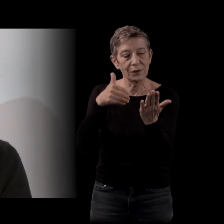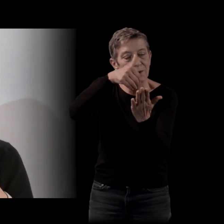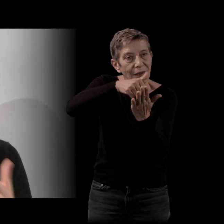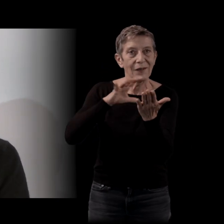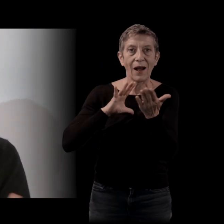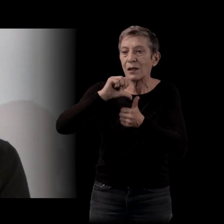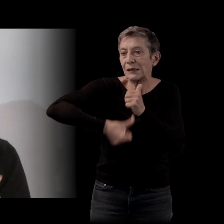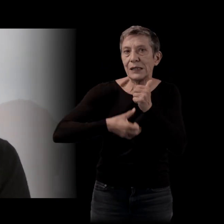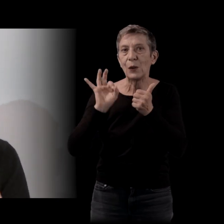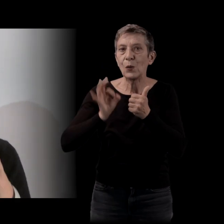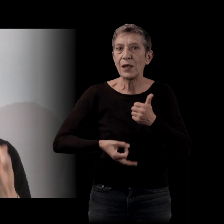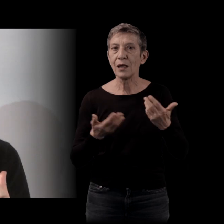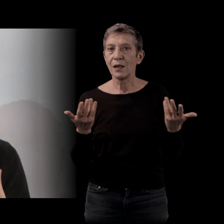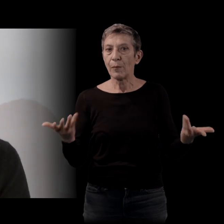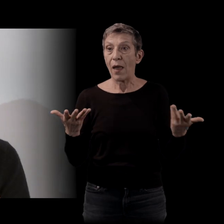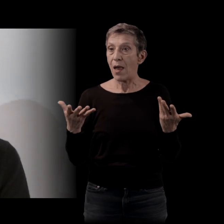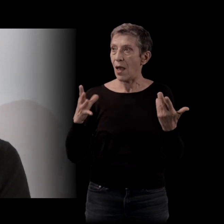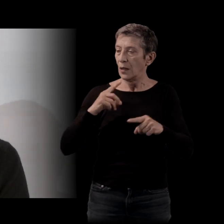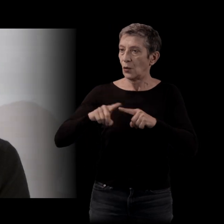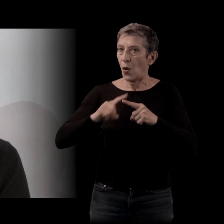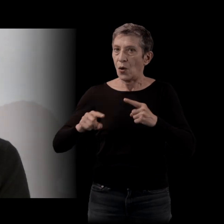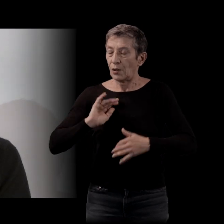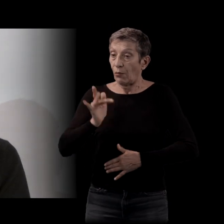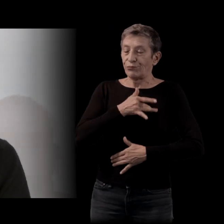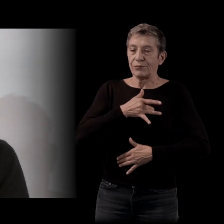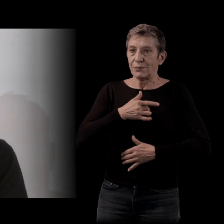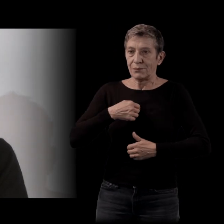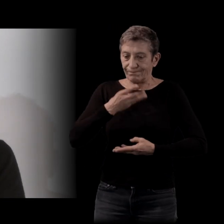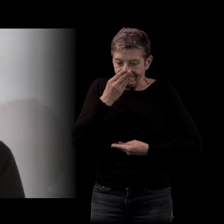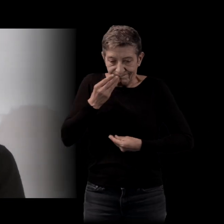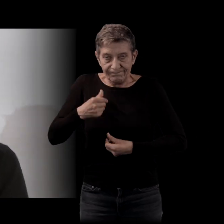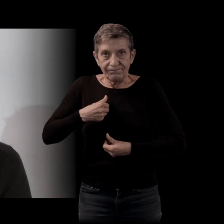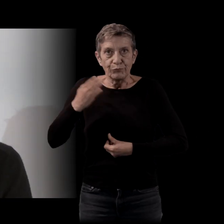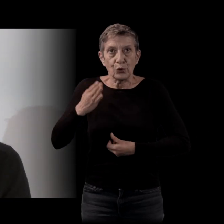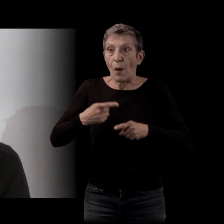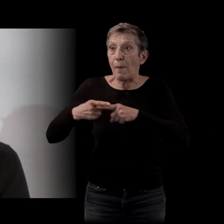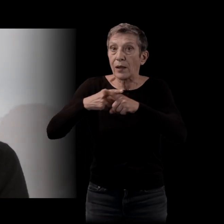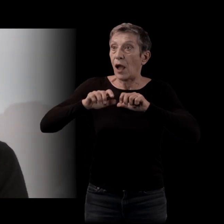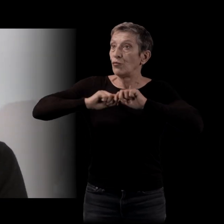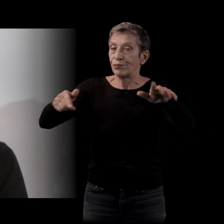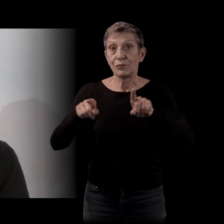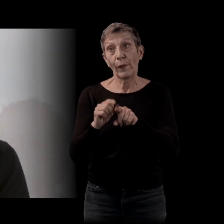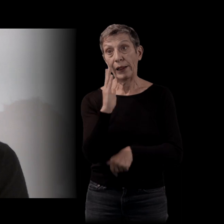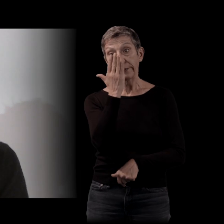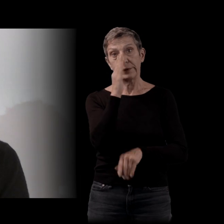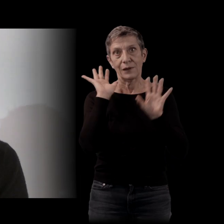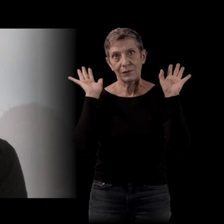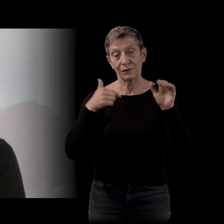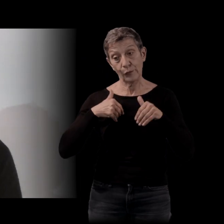des choses qui m'affectent, des choses que je ressens et que j'ai besoin de les partager de manière un peu narcissique aussi. Ça continue à être la purge narcissique par d'autres